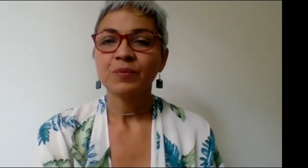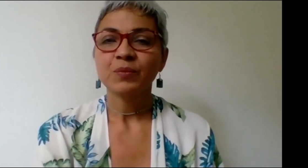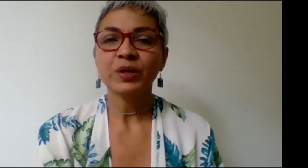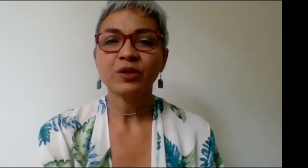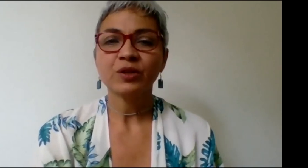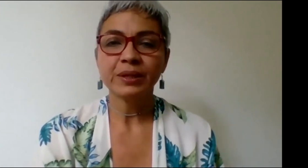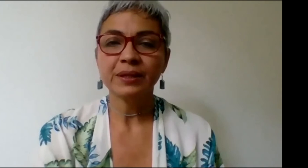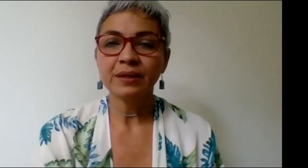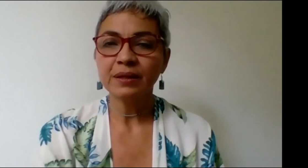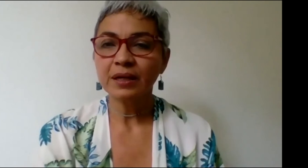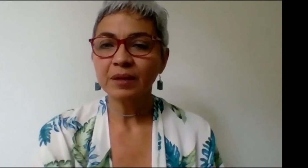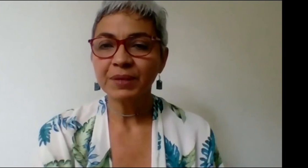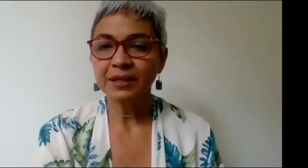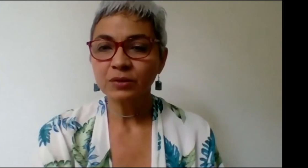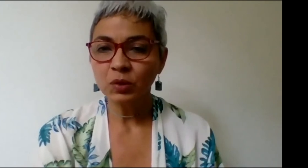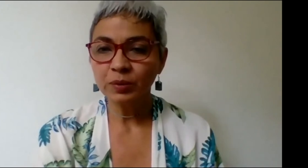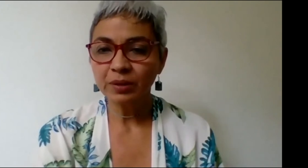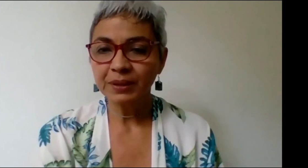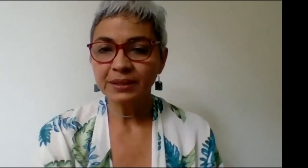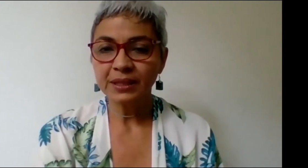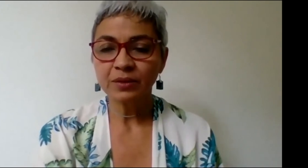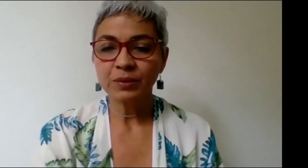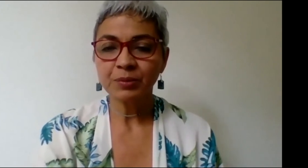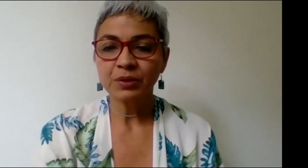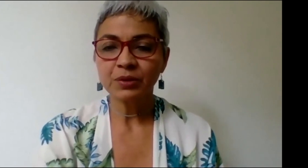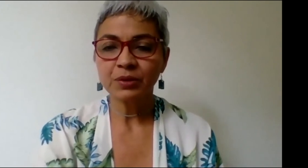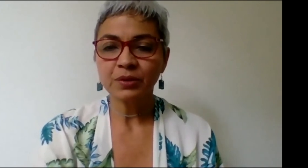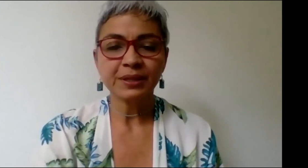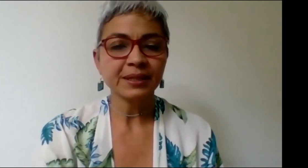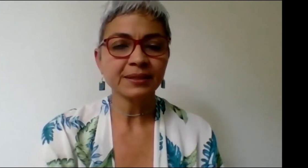Bueno, mientras Rubén aparece, no lo veo, pareciera que no hubiera podido conectarse.